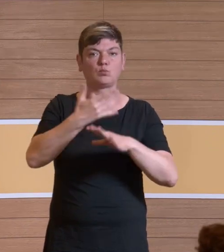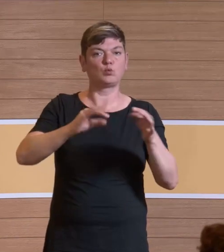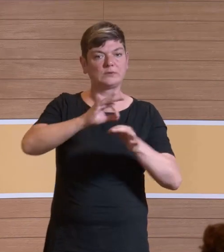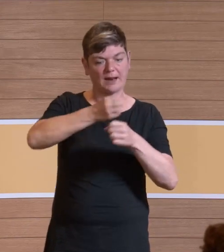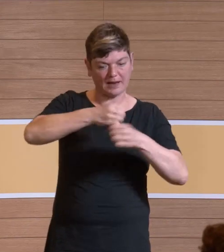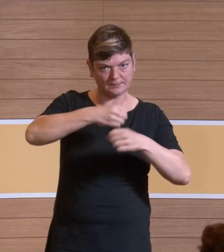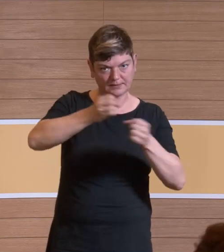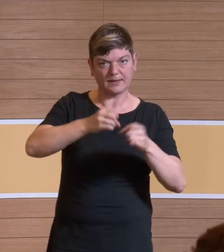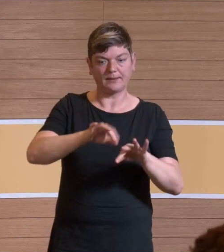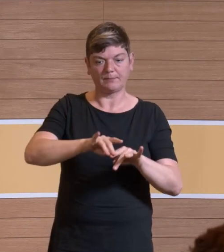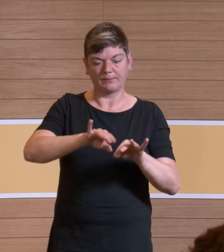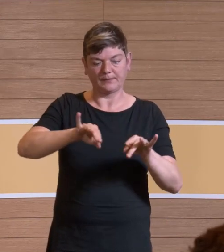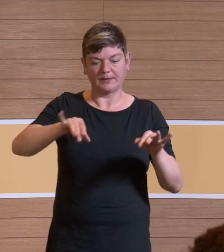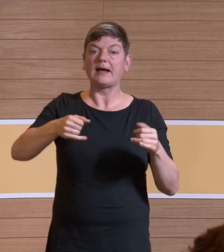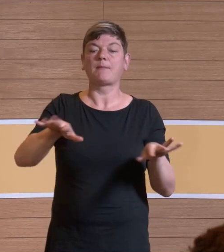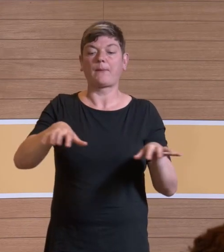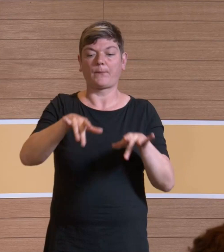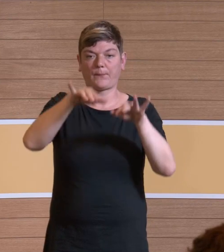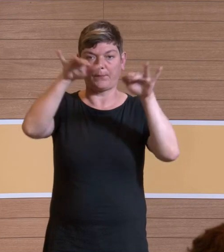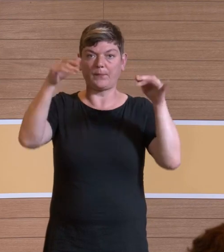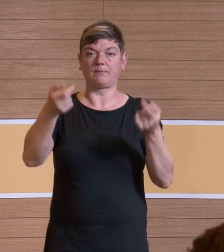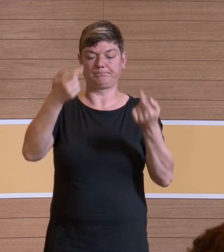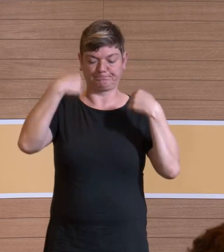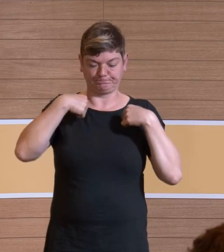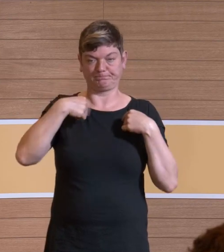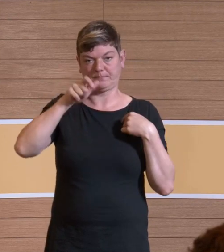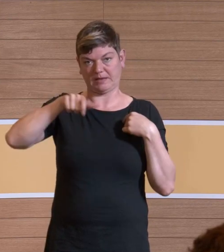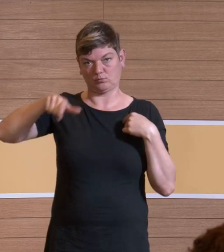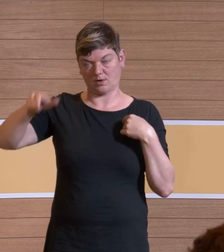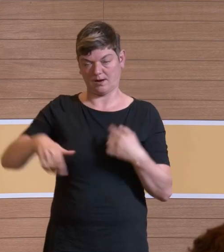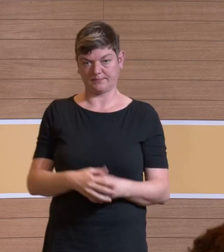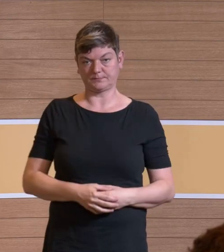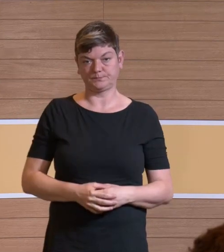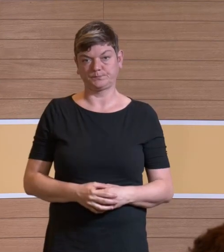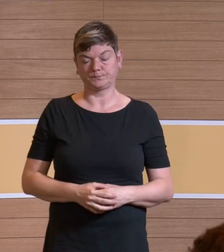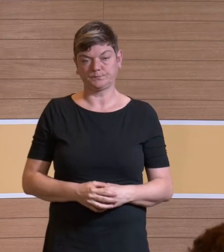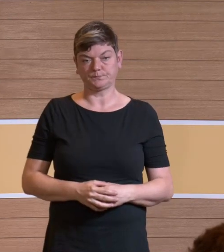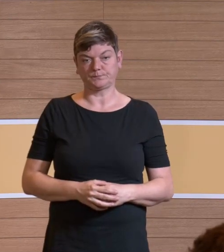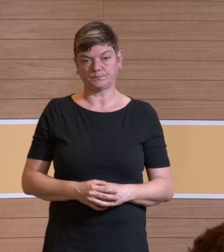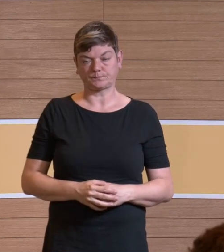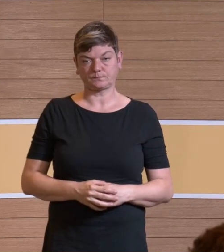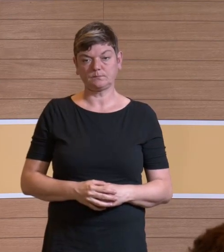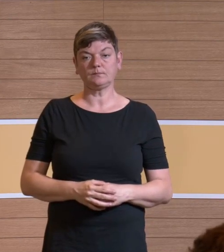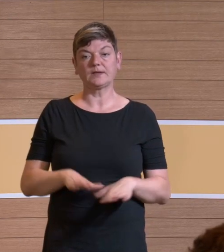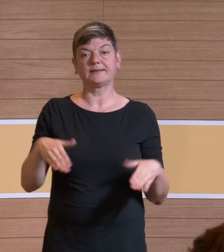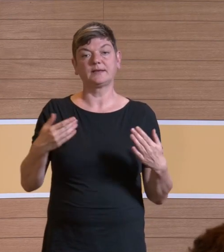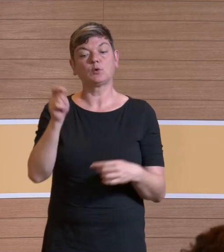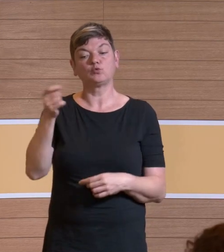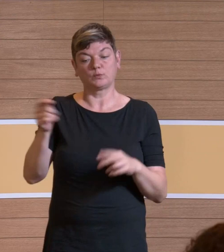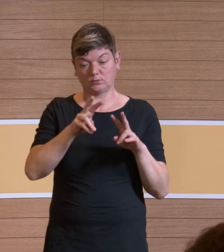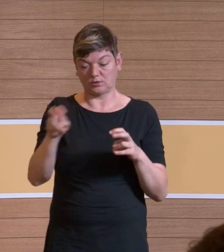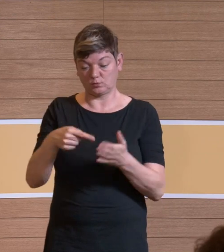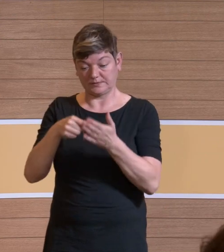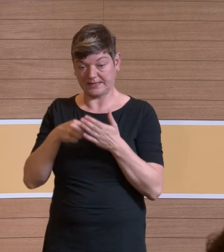Die Fragmente inhaliert das Personal möglicherweise. Es gibt auch Studien, die zeigen konnten, dass